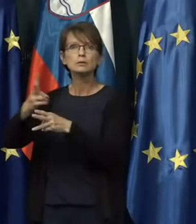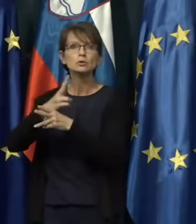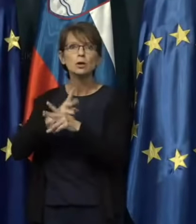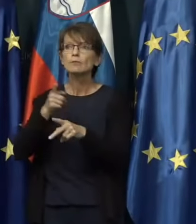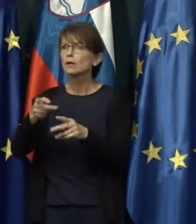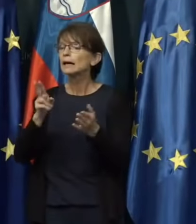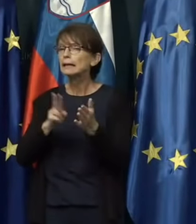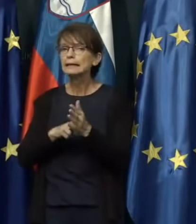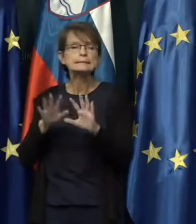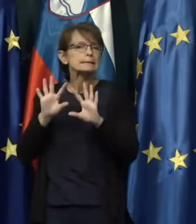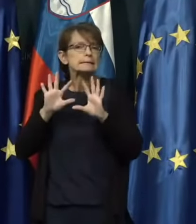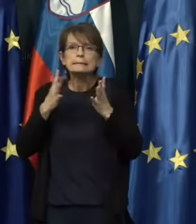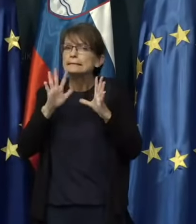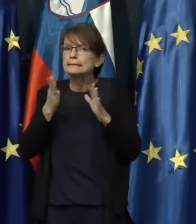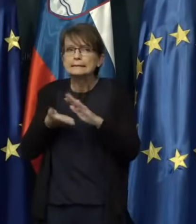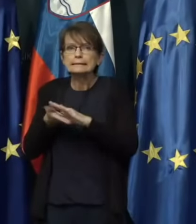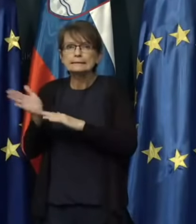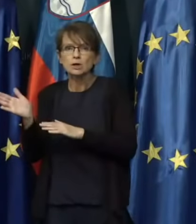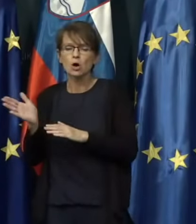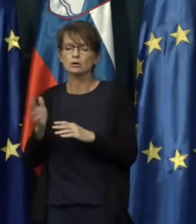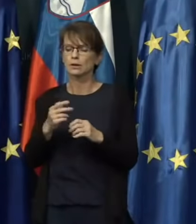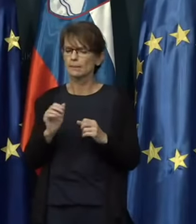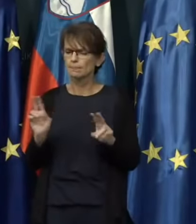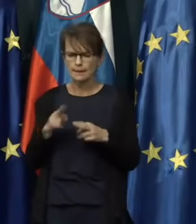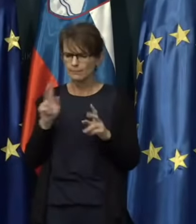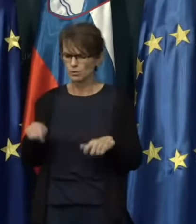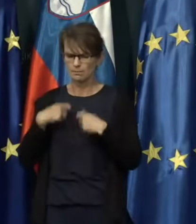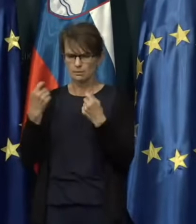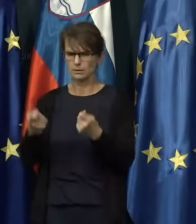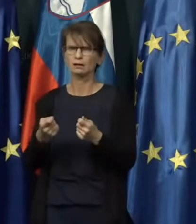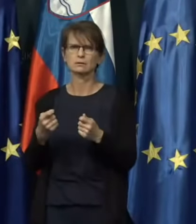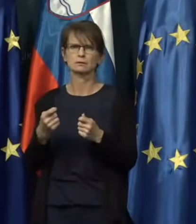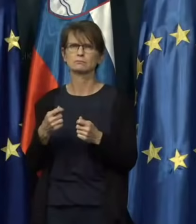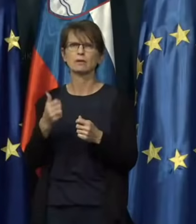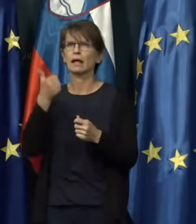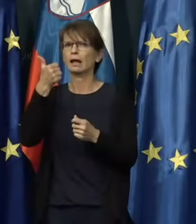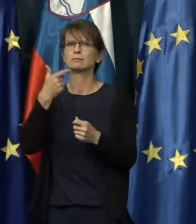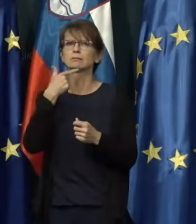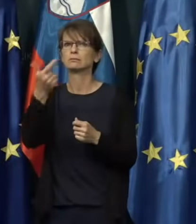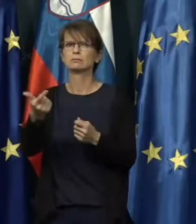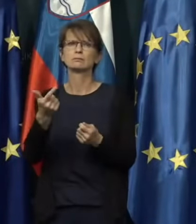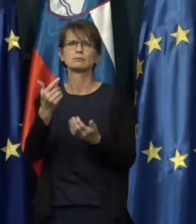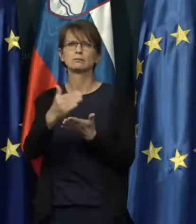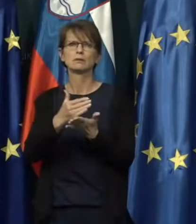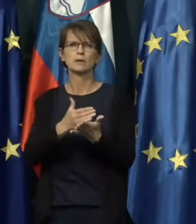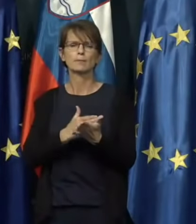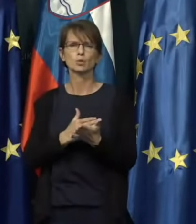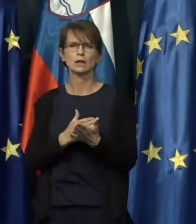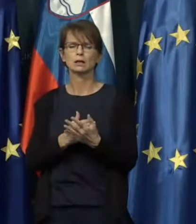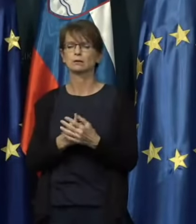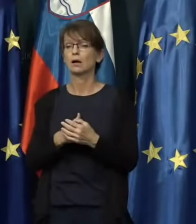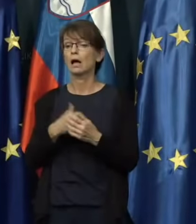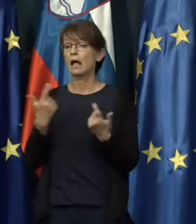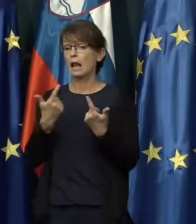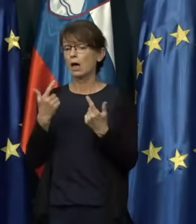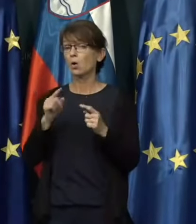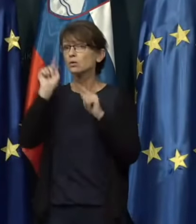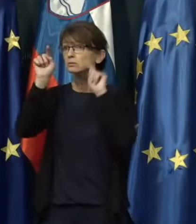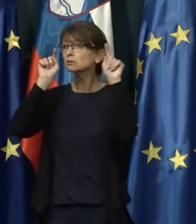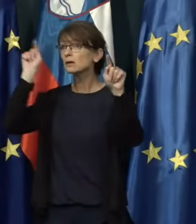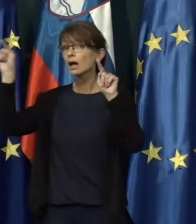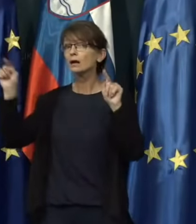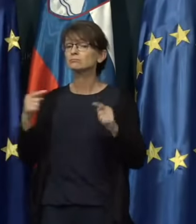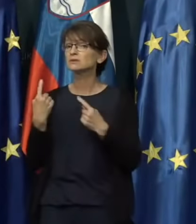izhoda. Torej, ni mogoče dati kar takega napotka. Lahko, da se bo kje epidemiološka